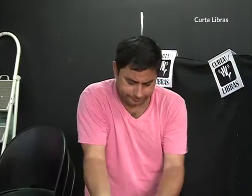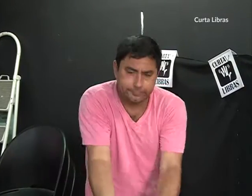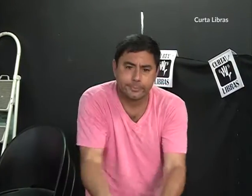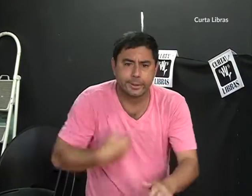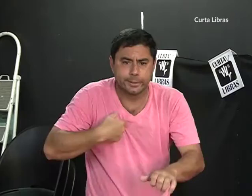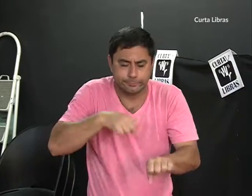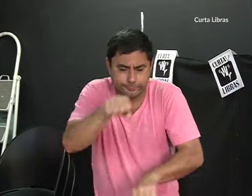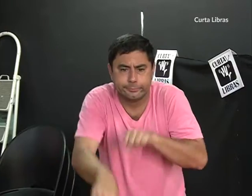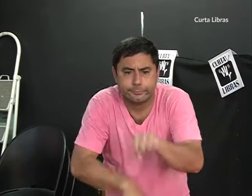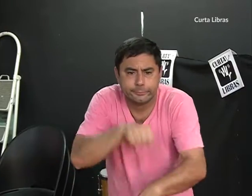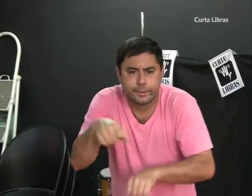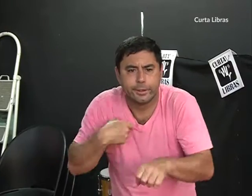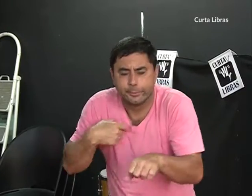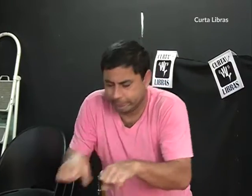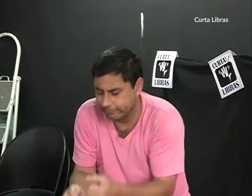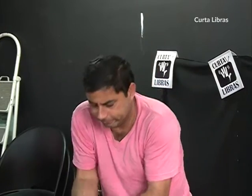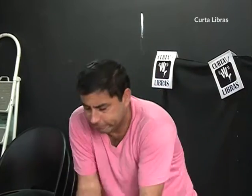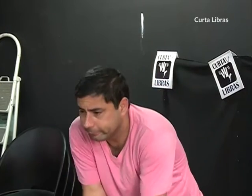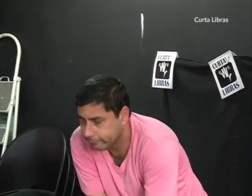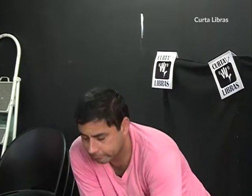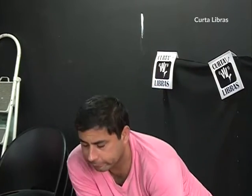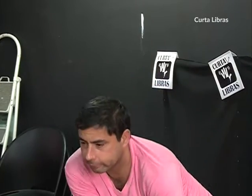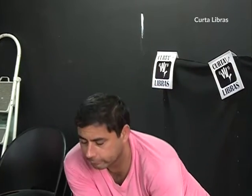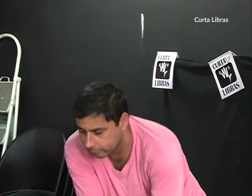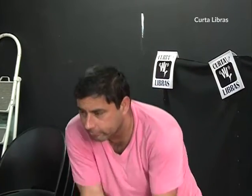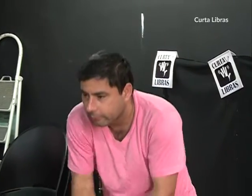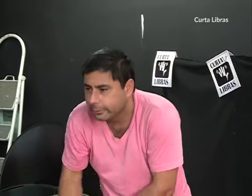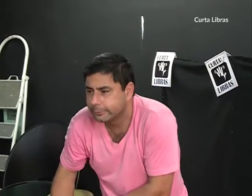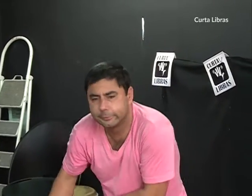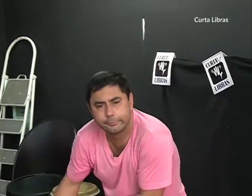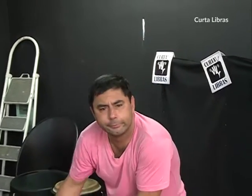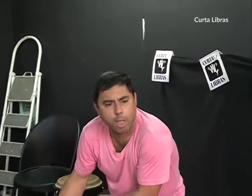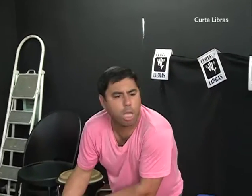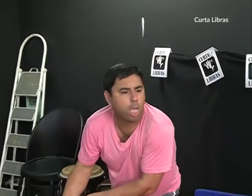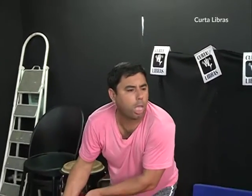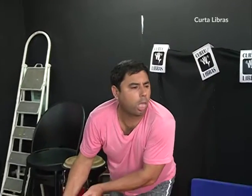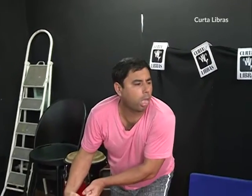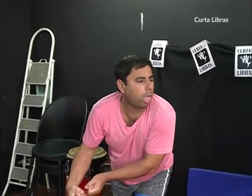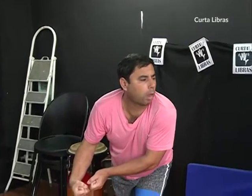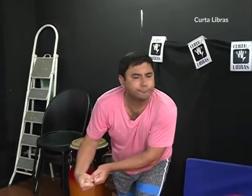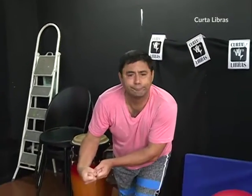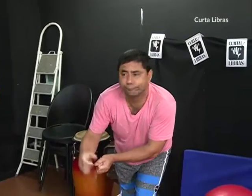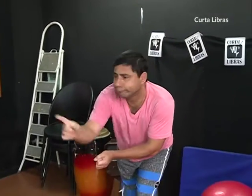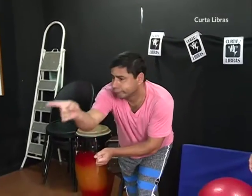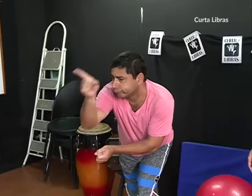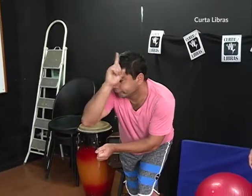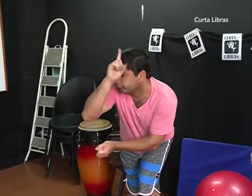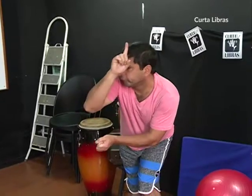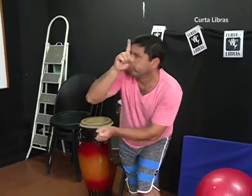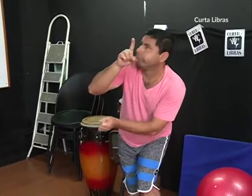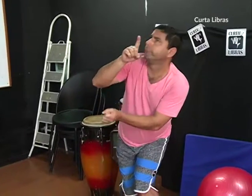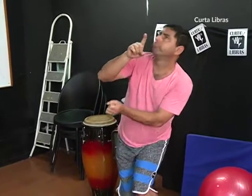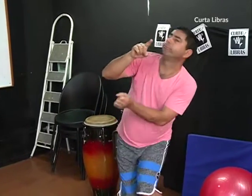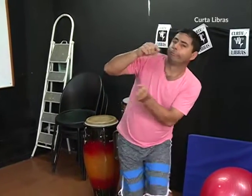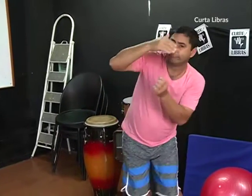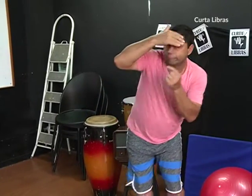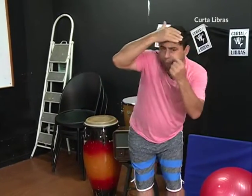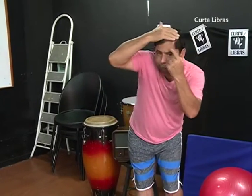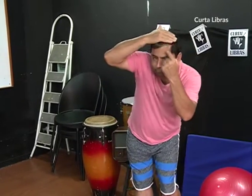por causa da bicicleta. Eu estava andando de bicicleta, desatento e acabei batendo a cabeça num